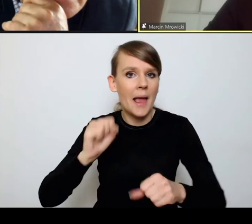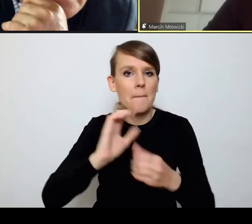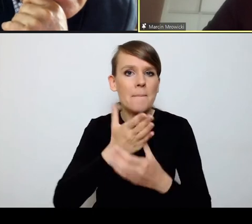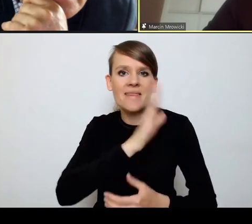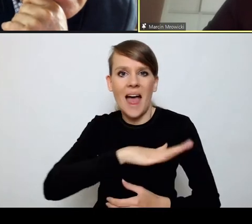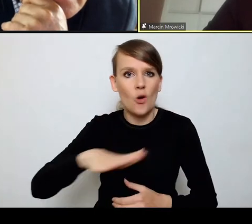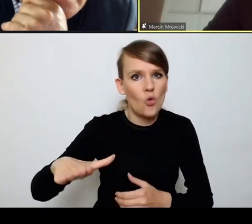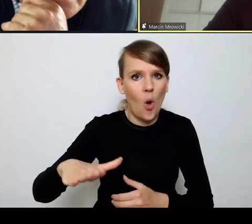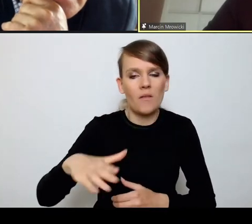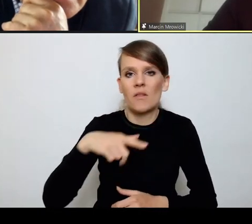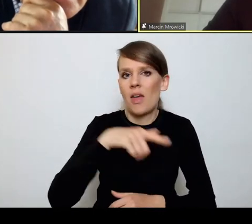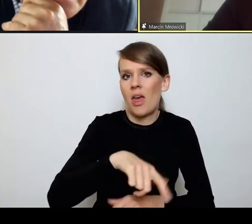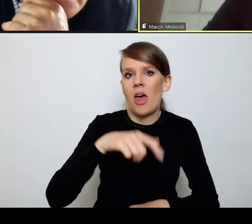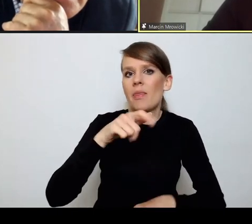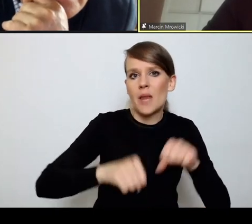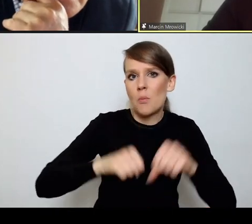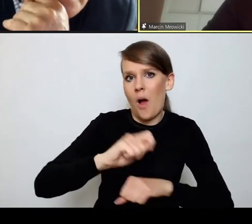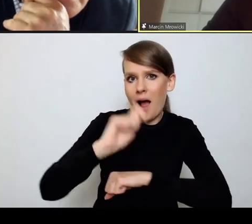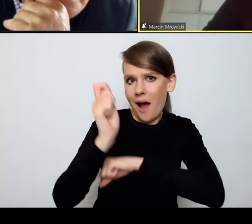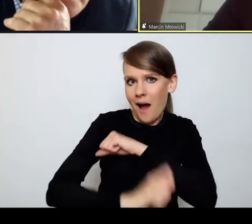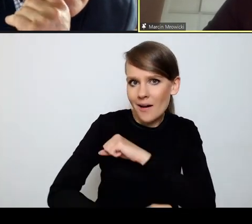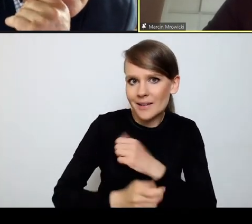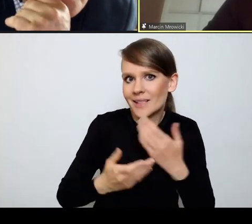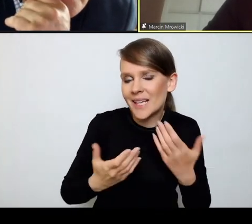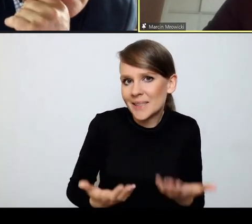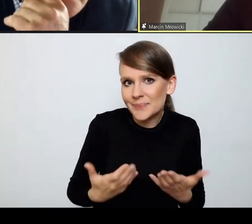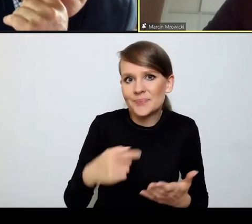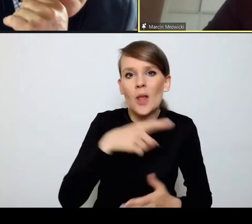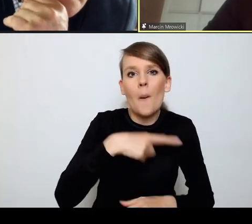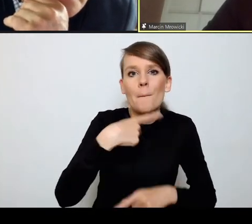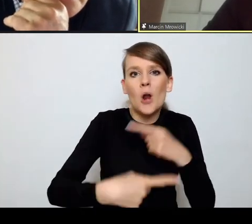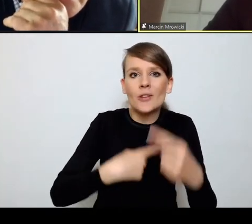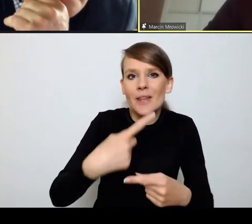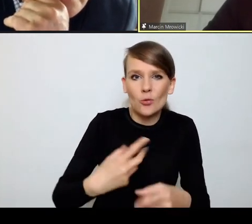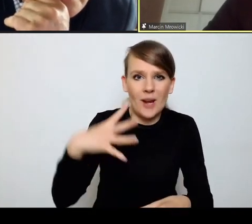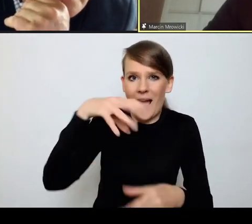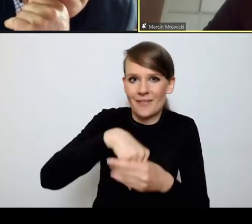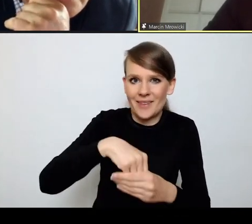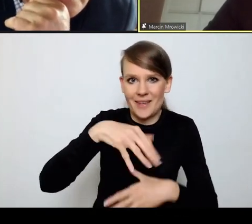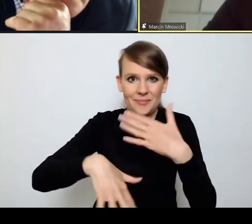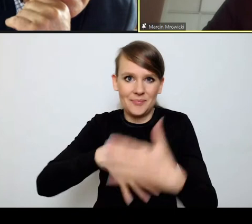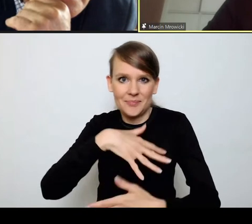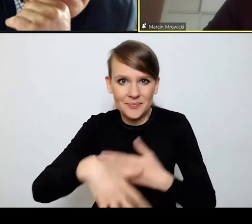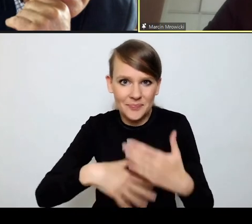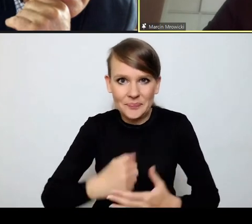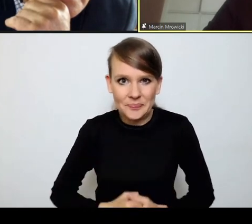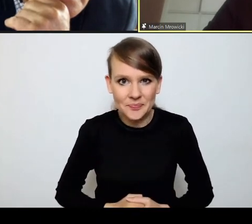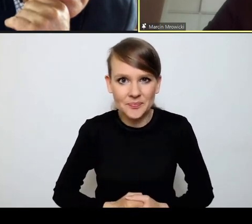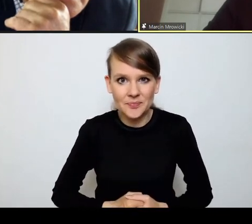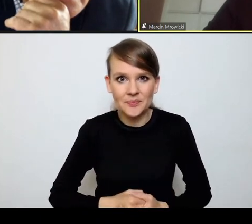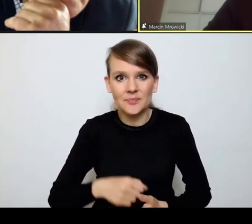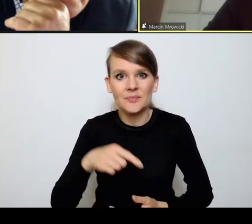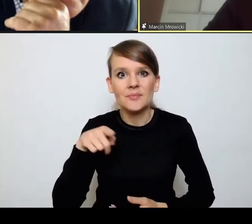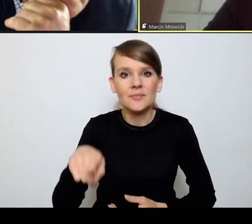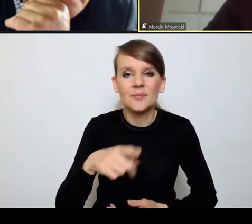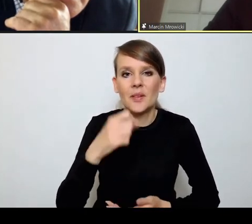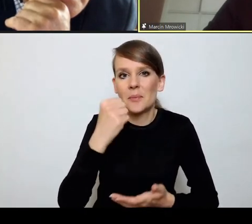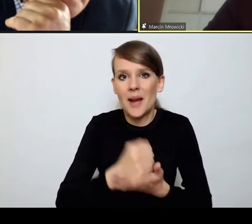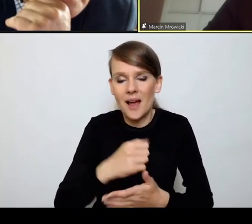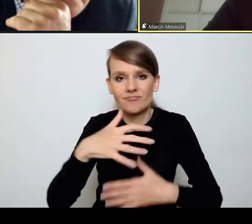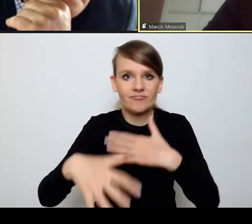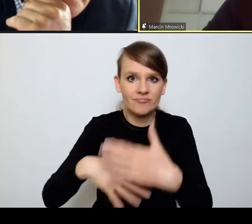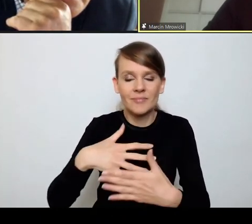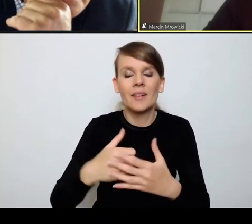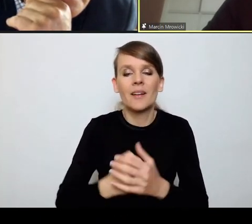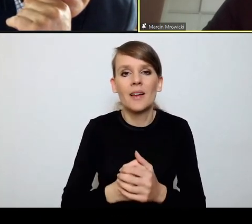Trybunału Karnego, którego procedura jest takim miksem, można powiedzieć, zarówno common law, jak i prawa kontynentalnego. Więc moje pierwsze